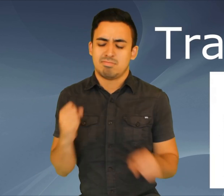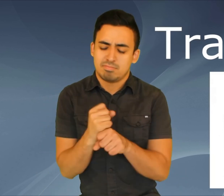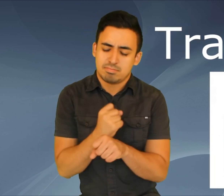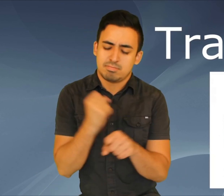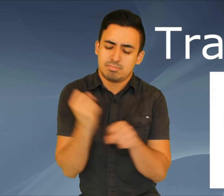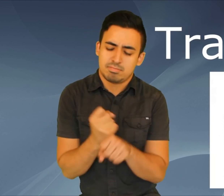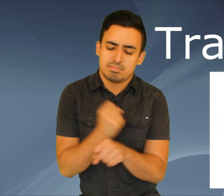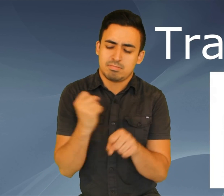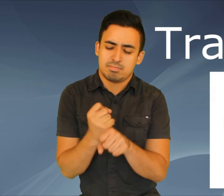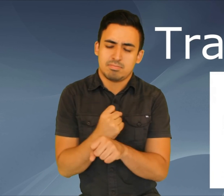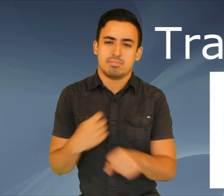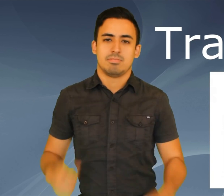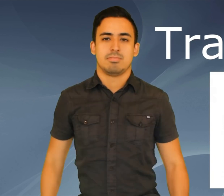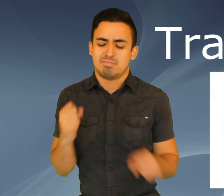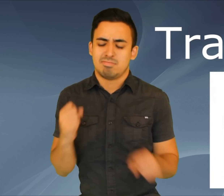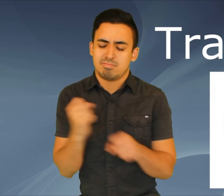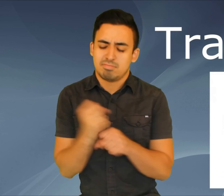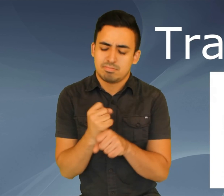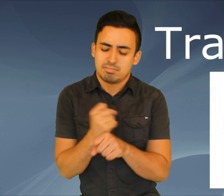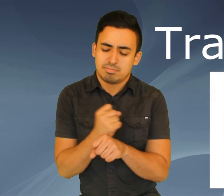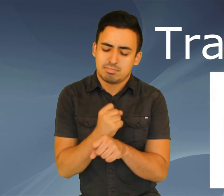Trabajar, trabajar